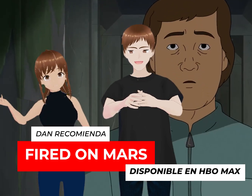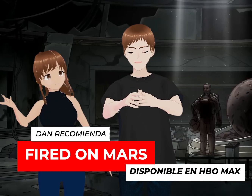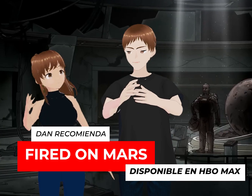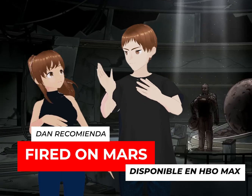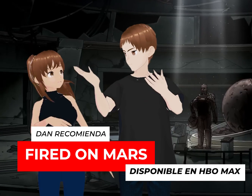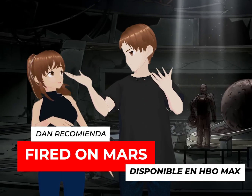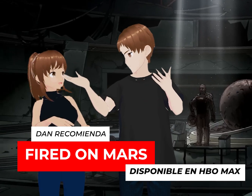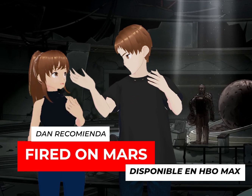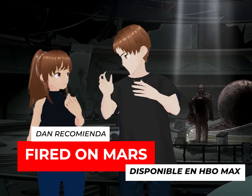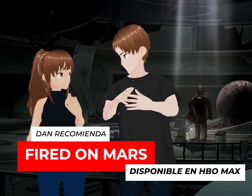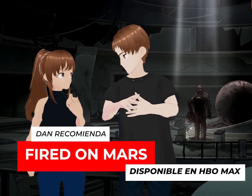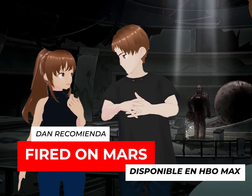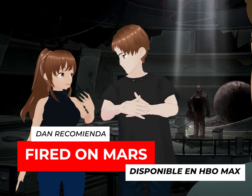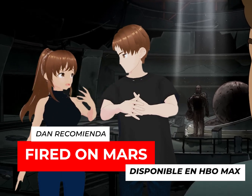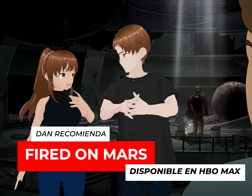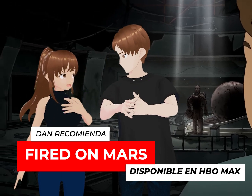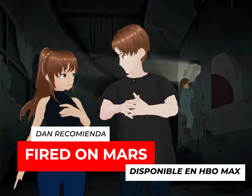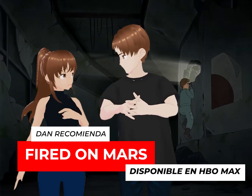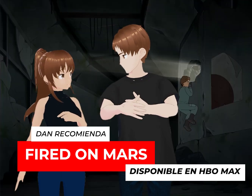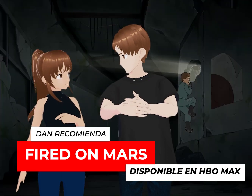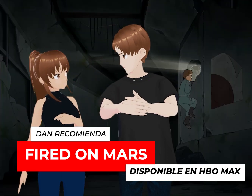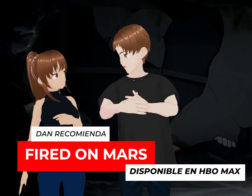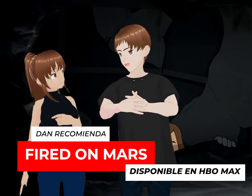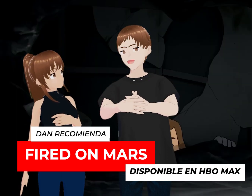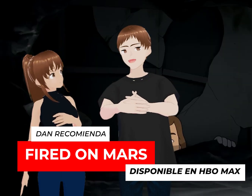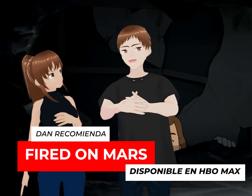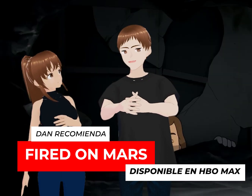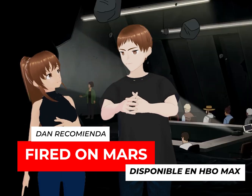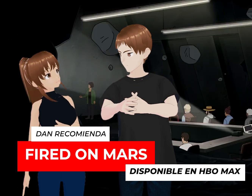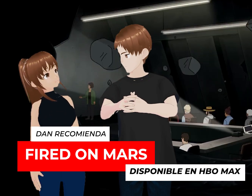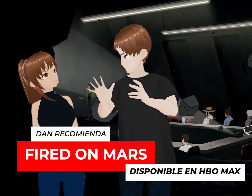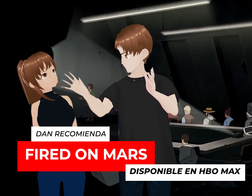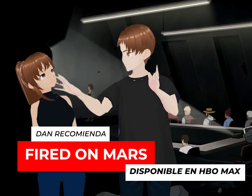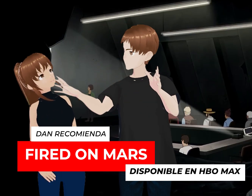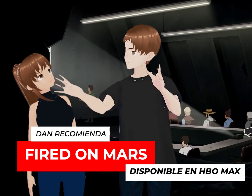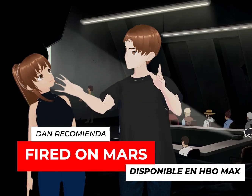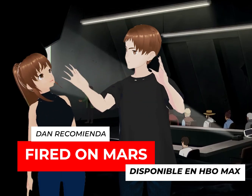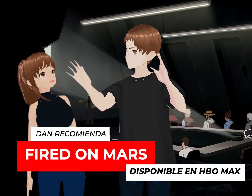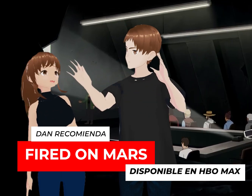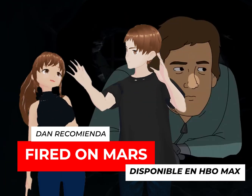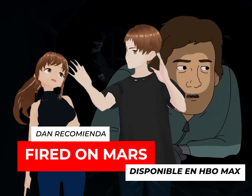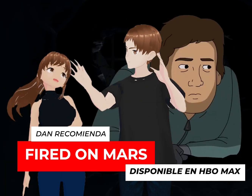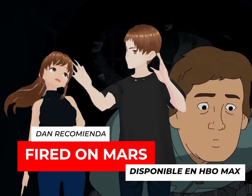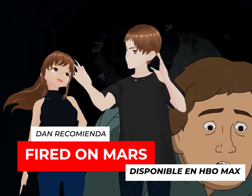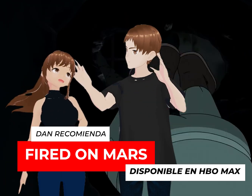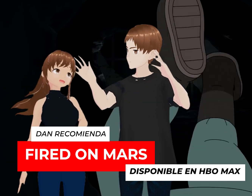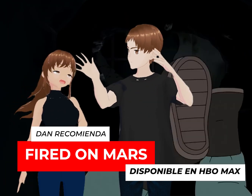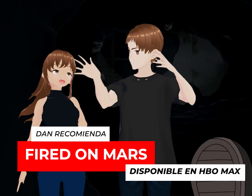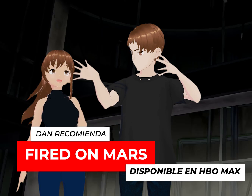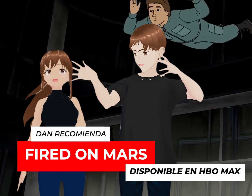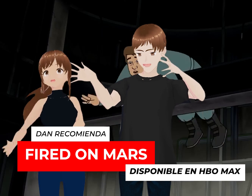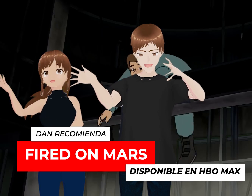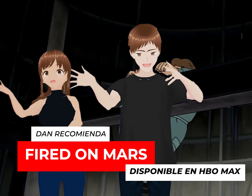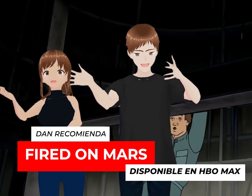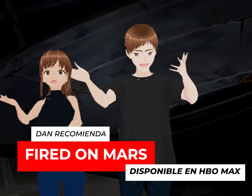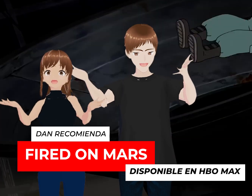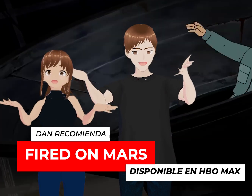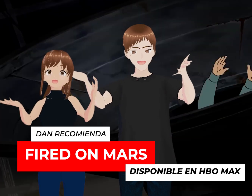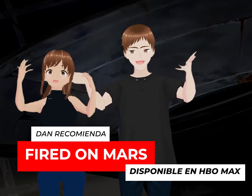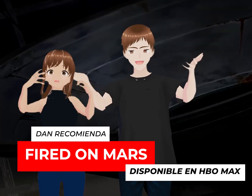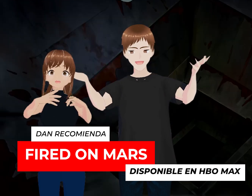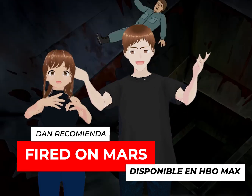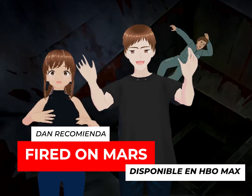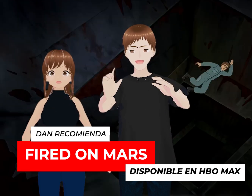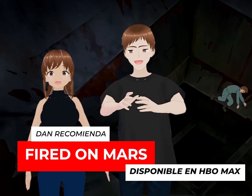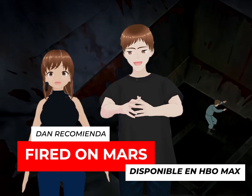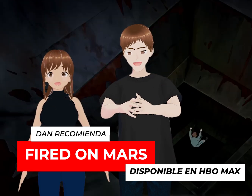Tendero. Persona que atienda la tienda. Ah, yo creo que sí. O sea, y lo primero que va a haber es un Oxxo, garantizo, ¿no? A fuerzas. Pues es